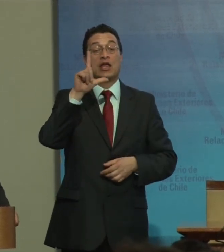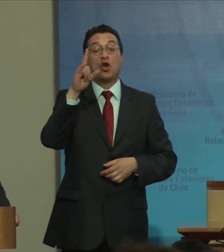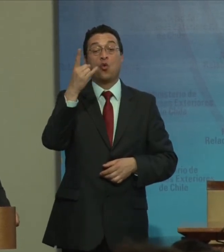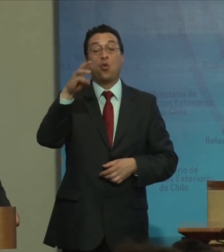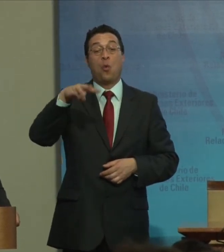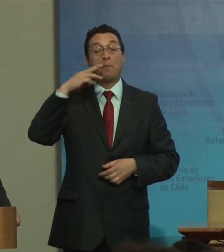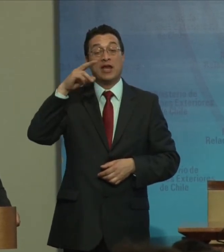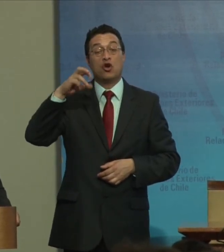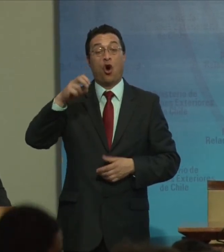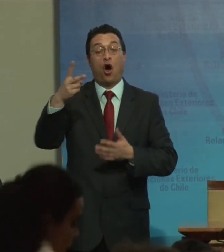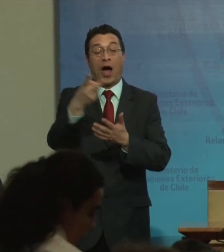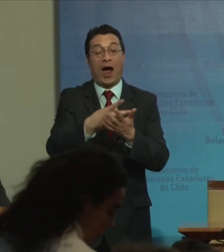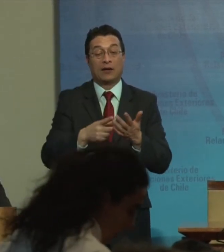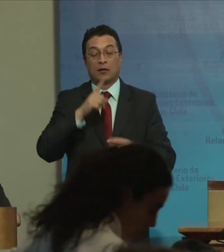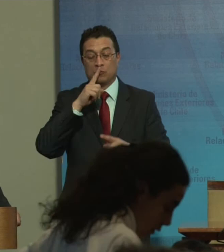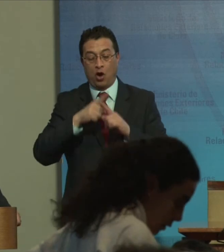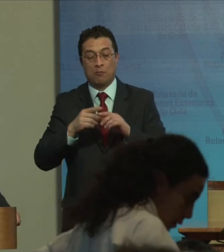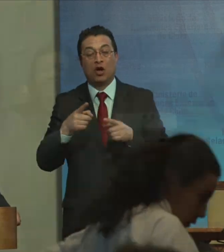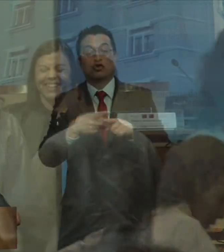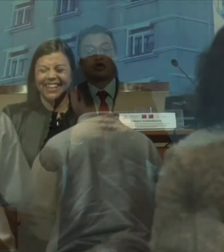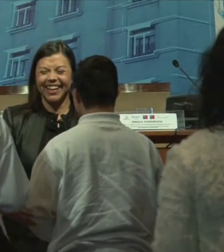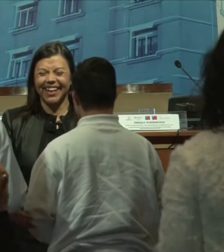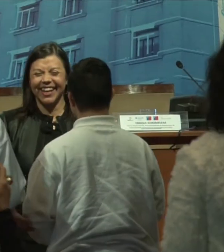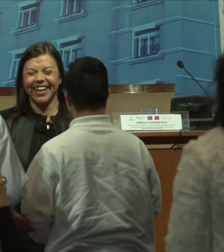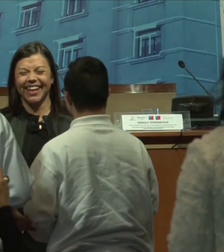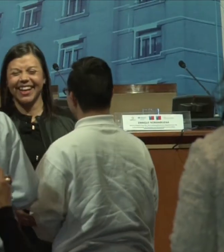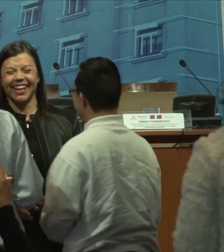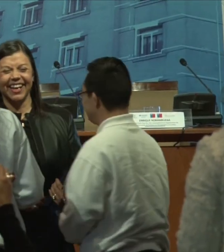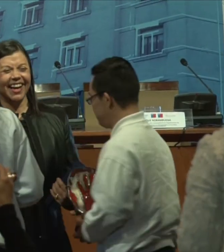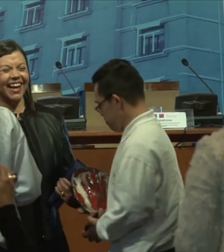en nombre de la sociedad civil. Gracias.